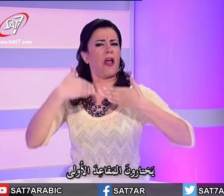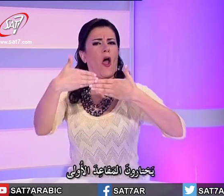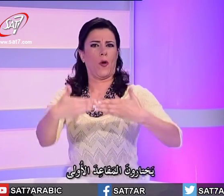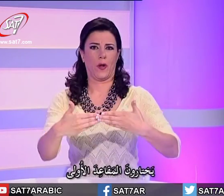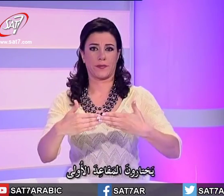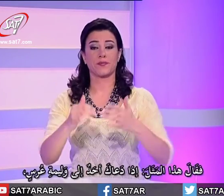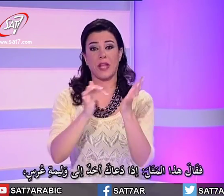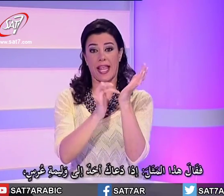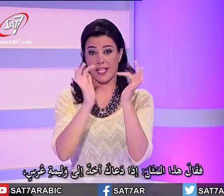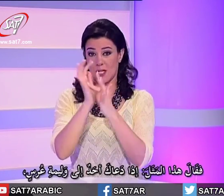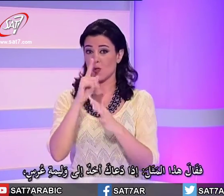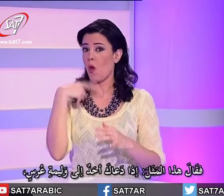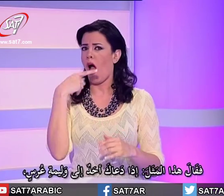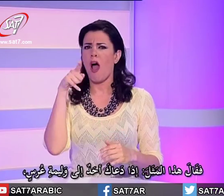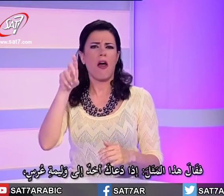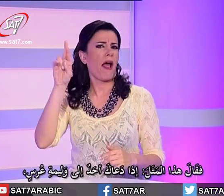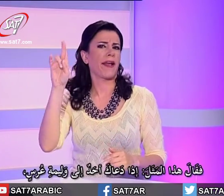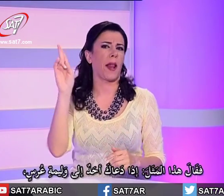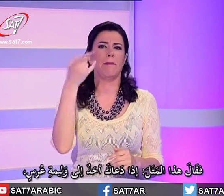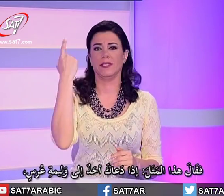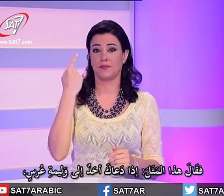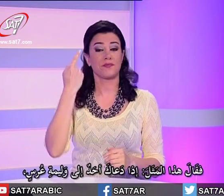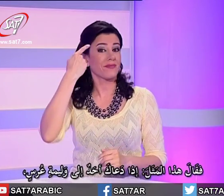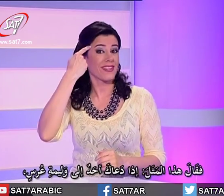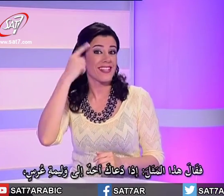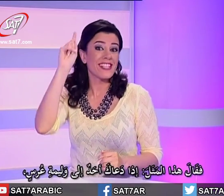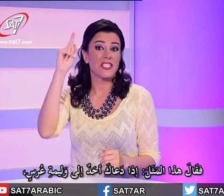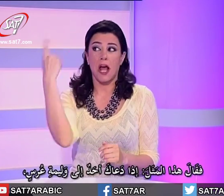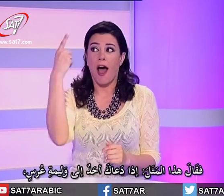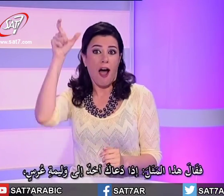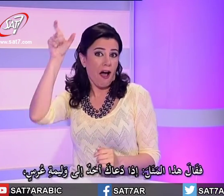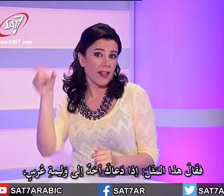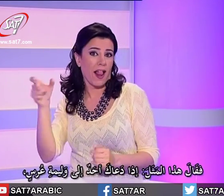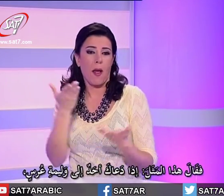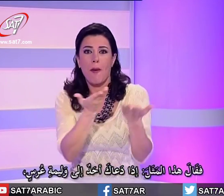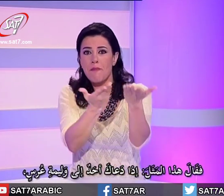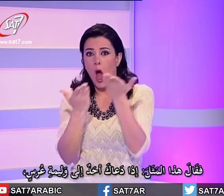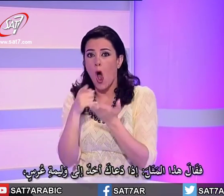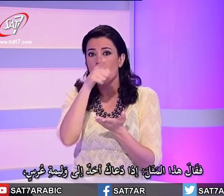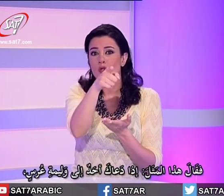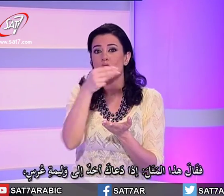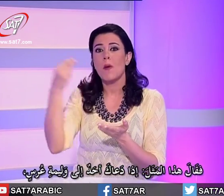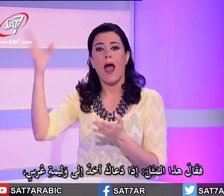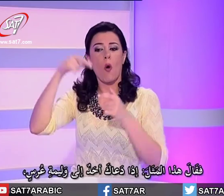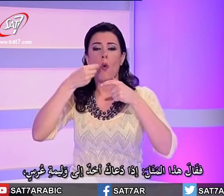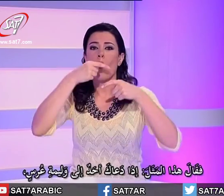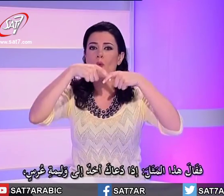فقال هذا المثل إذا دعاك أحد إلى وليمة عرس